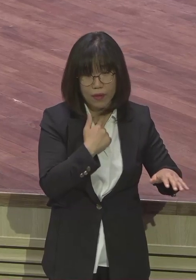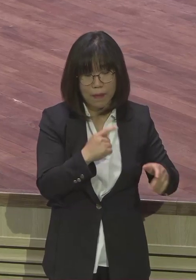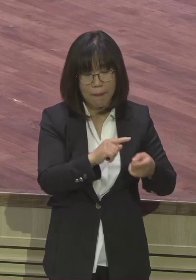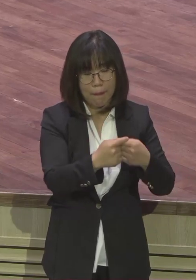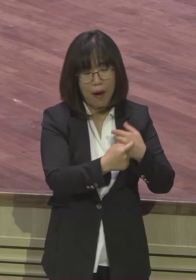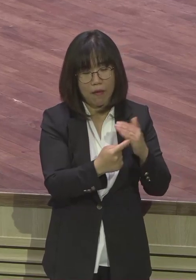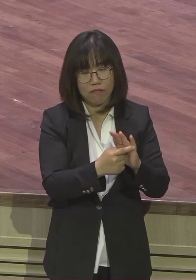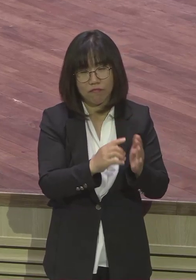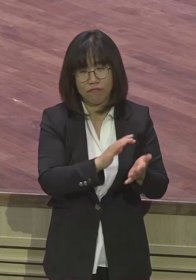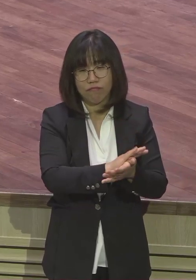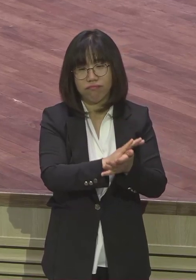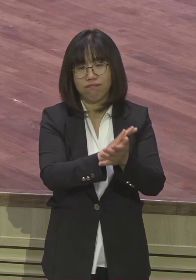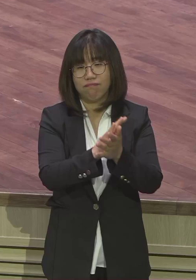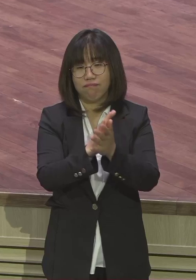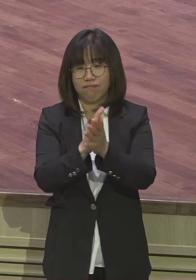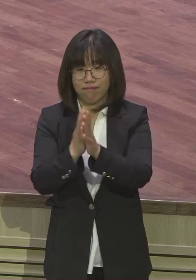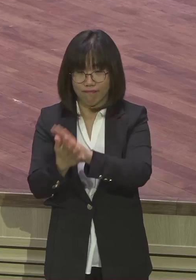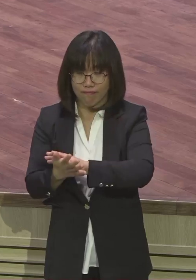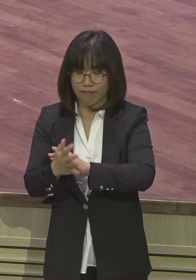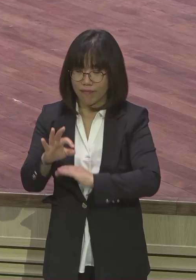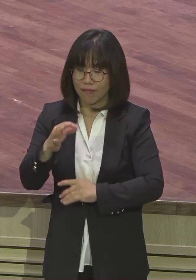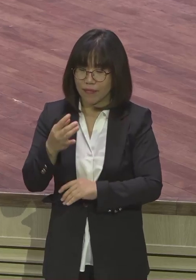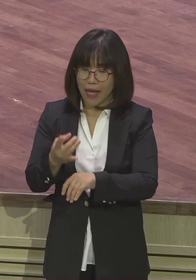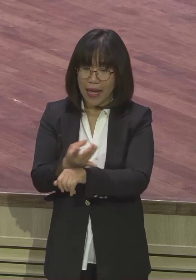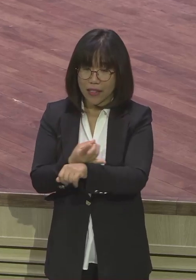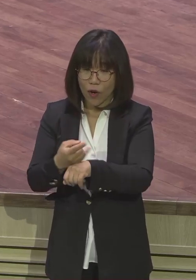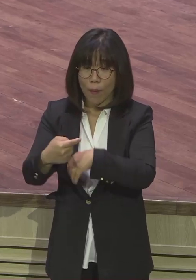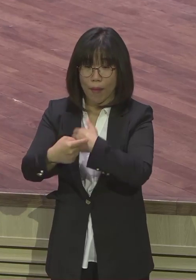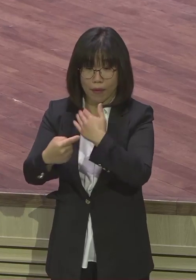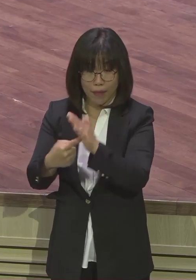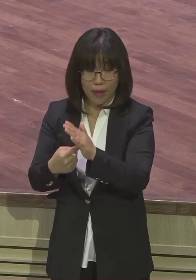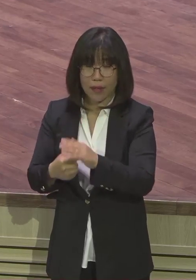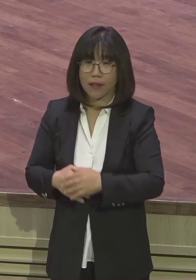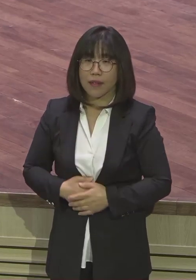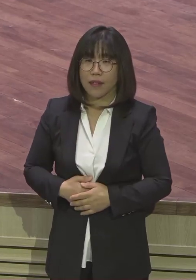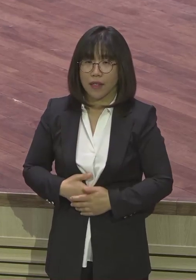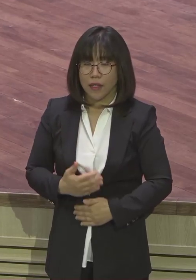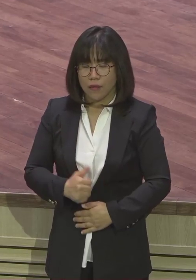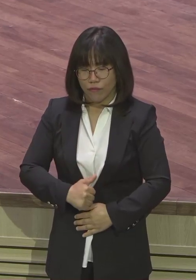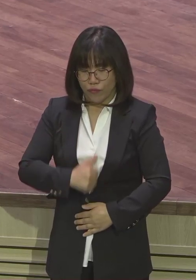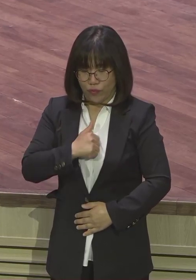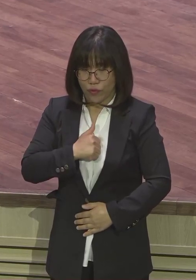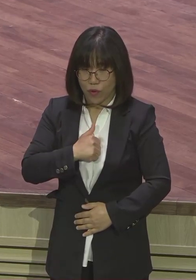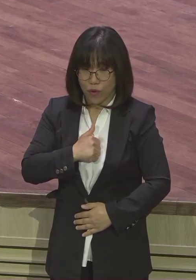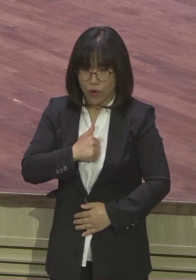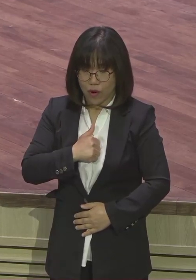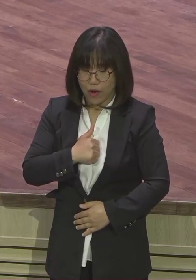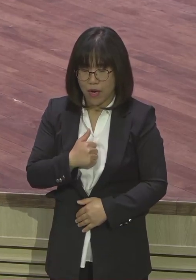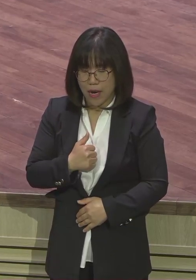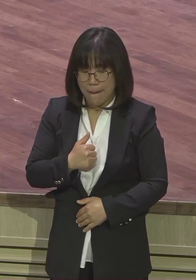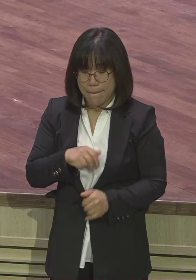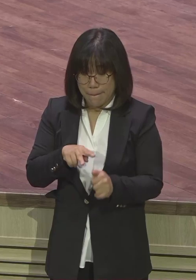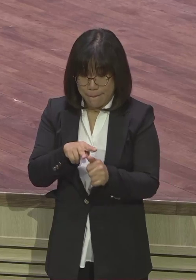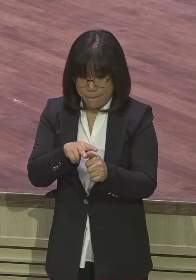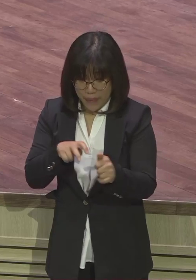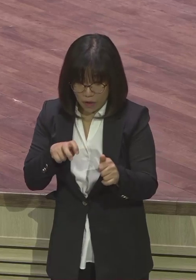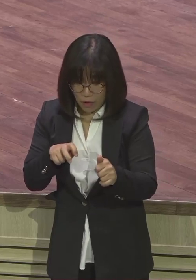하나님이 에서의 마음 속에 이 분노와 정오심을 싹자 작업해 버린 거예요.